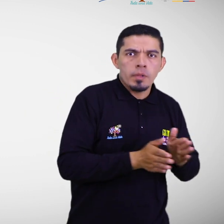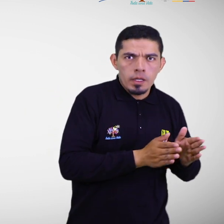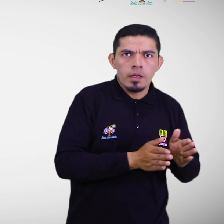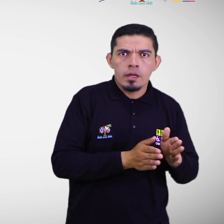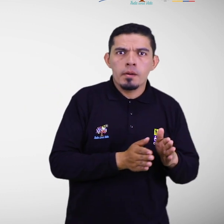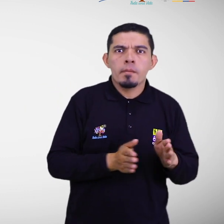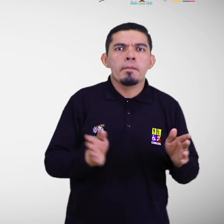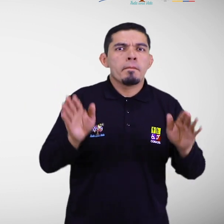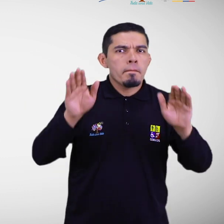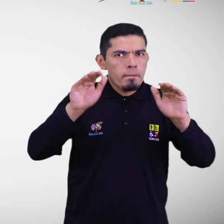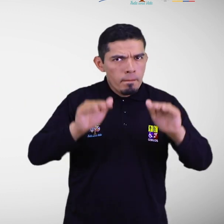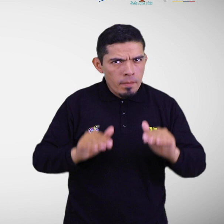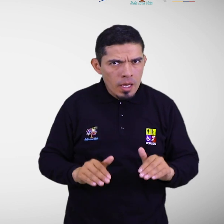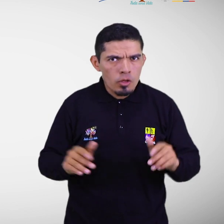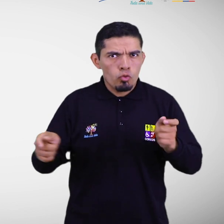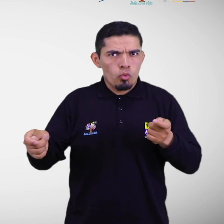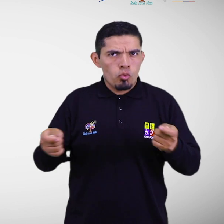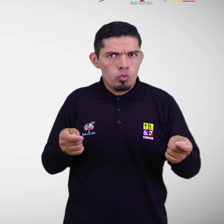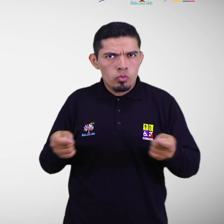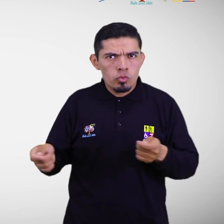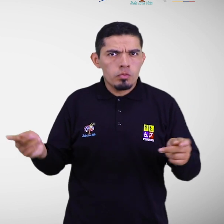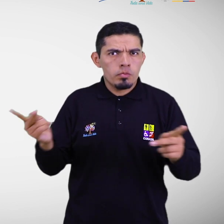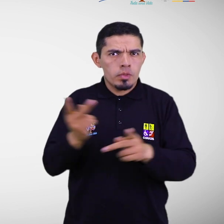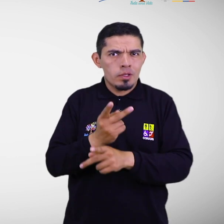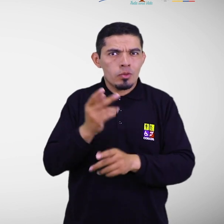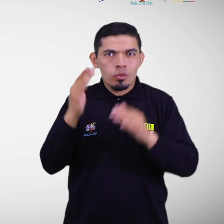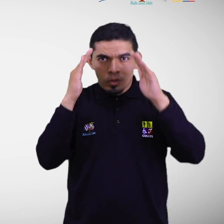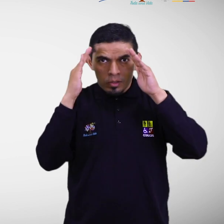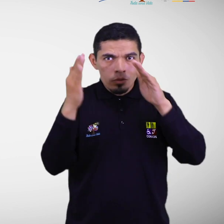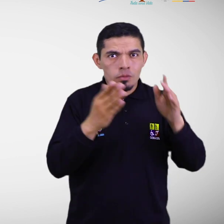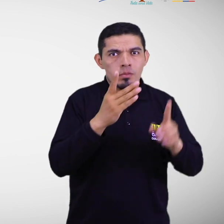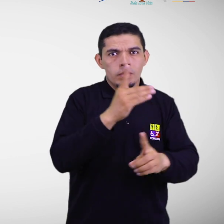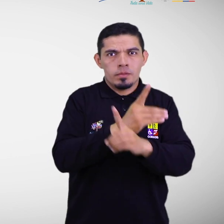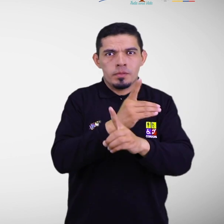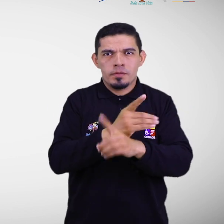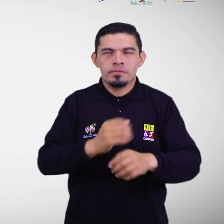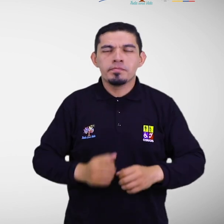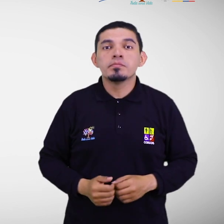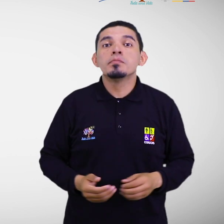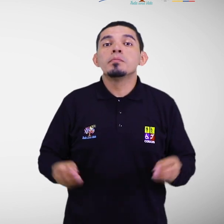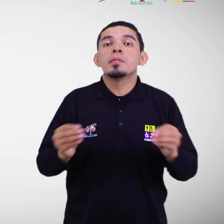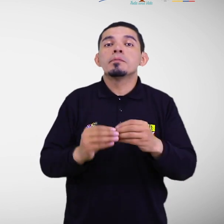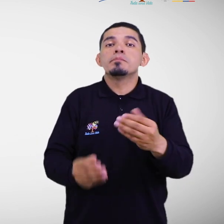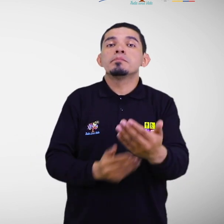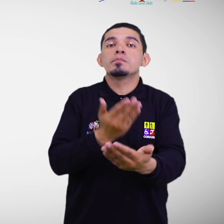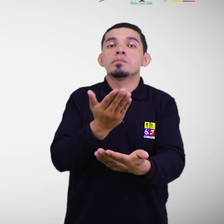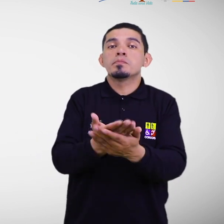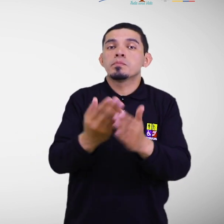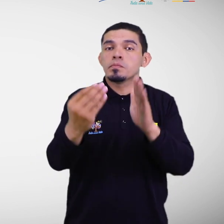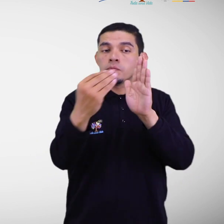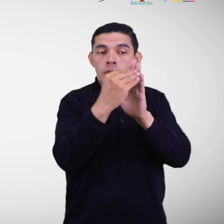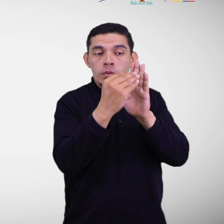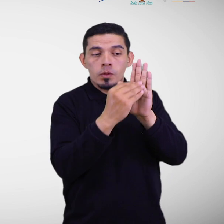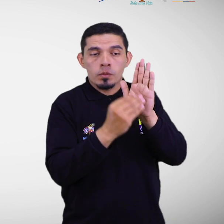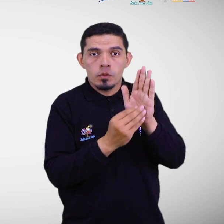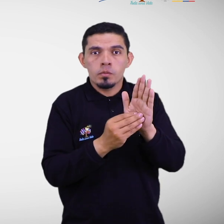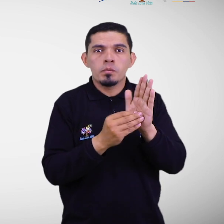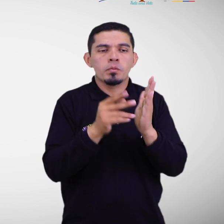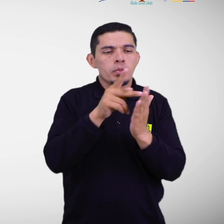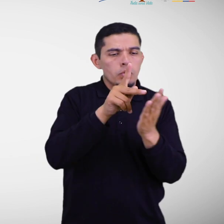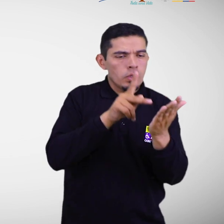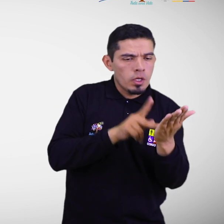exposición al riesgo de las personas con discapacidad. Se propone integrar dentro de las políticas, programas y